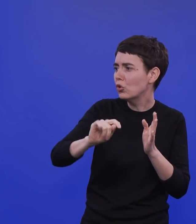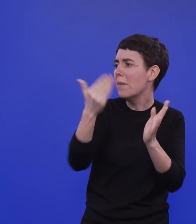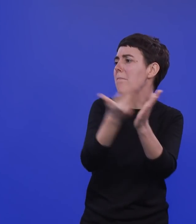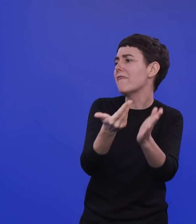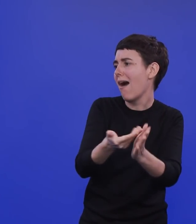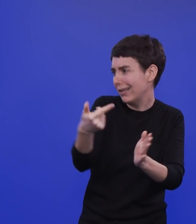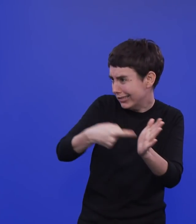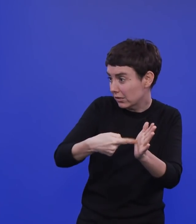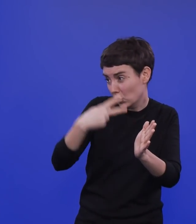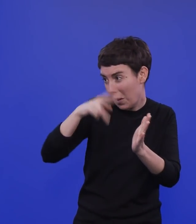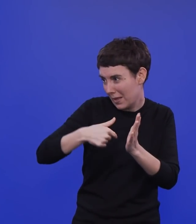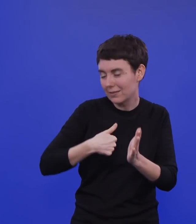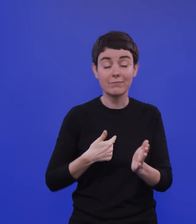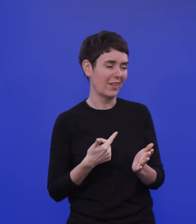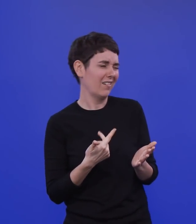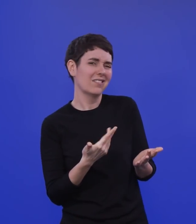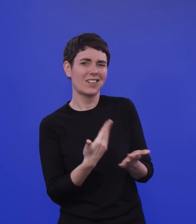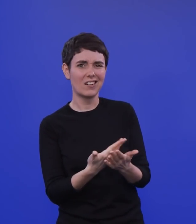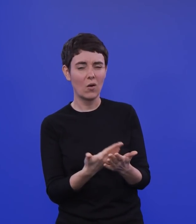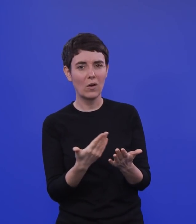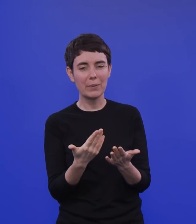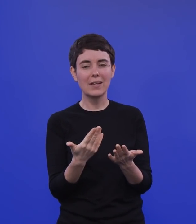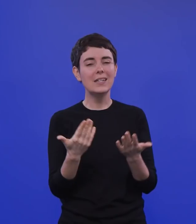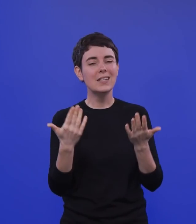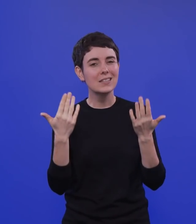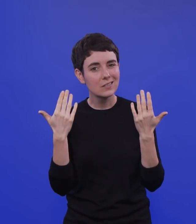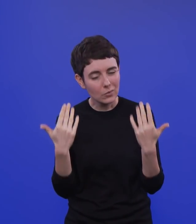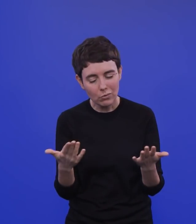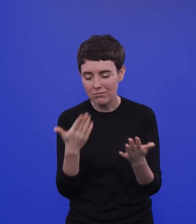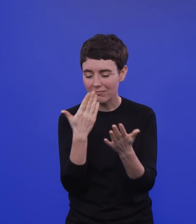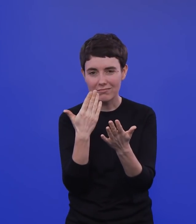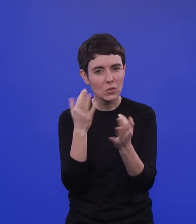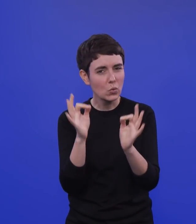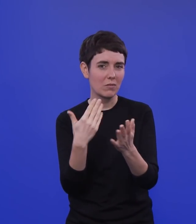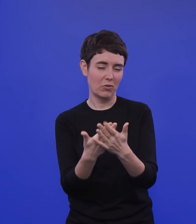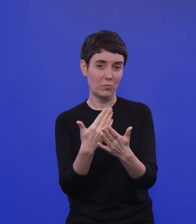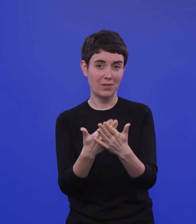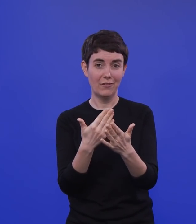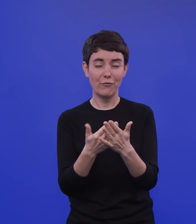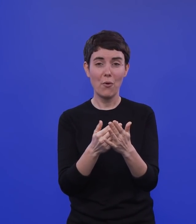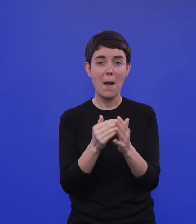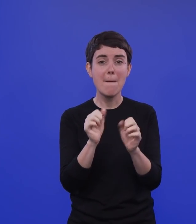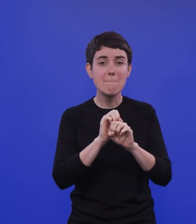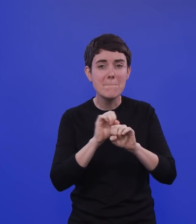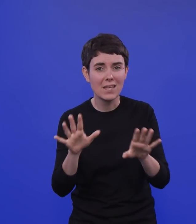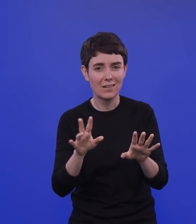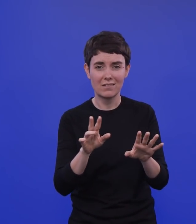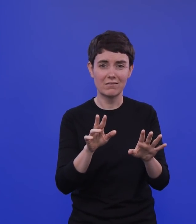das ist so ein gutes Beispiel dafür, wie inzwischen auch die mediale Wahrnehmung durch diese ganze Diskussion auf die